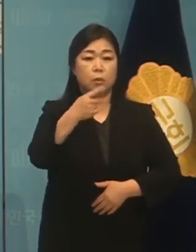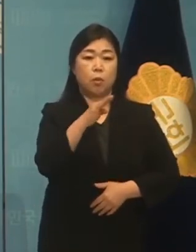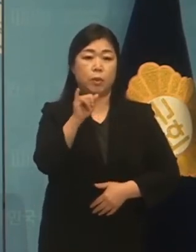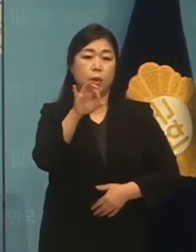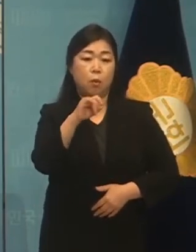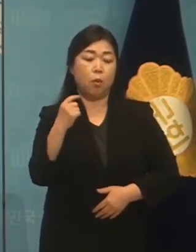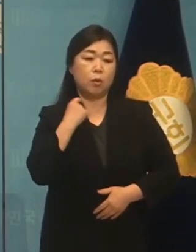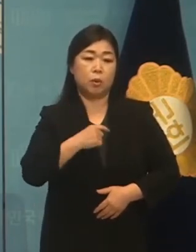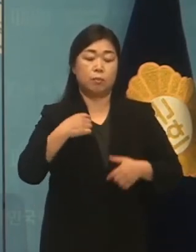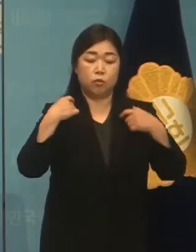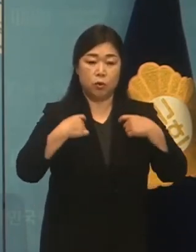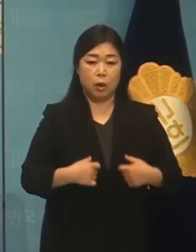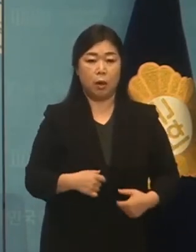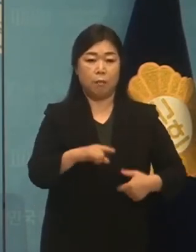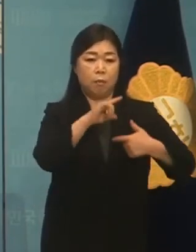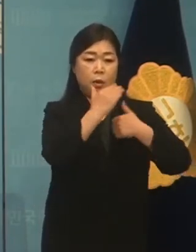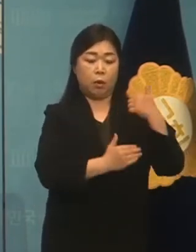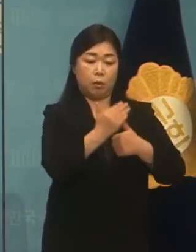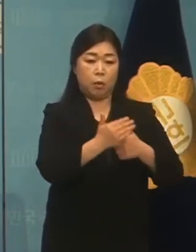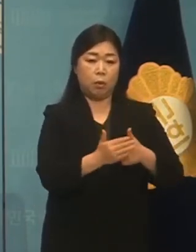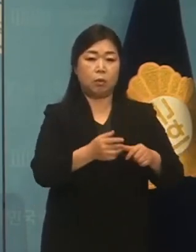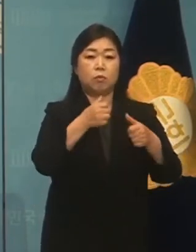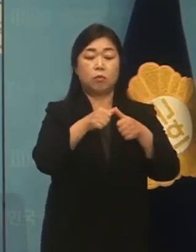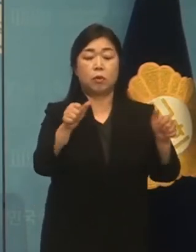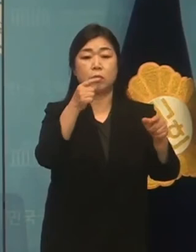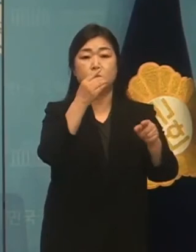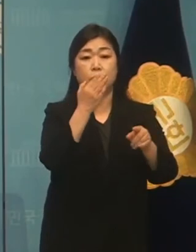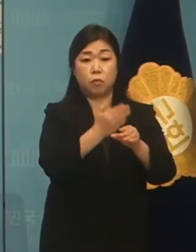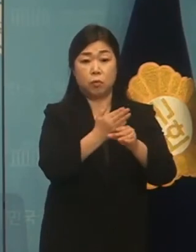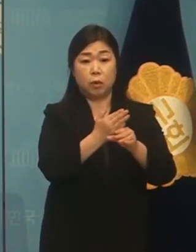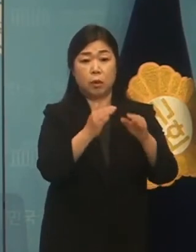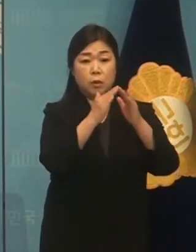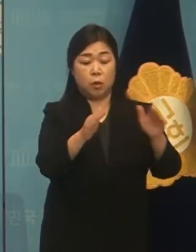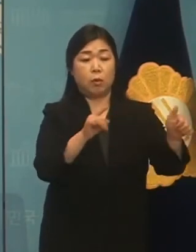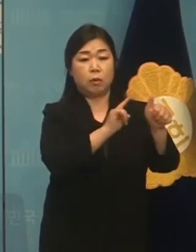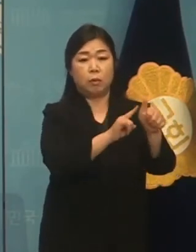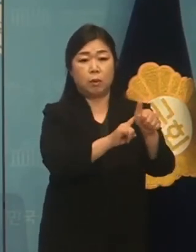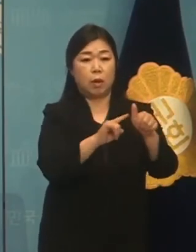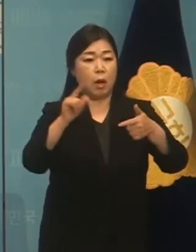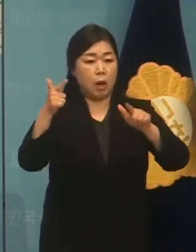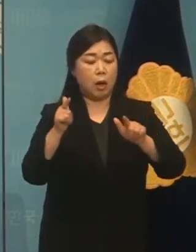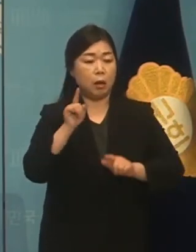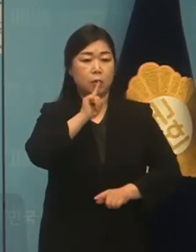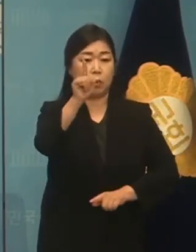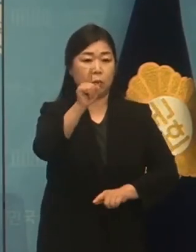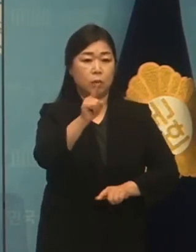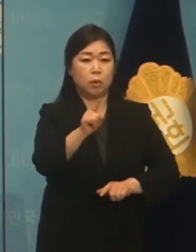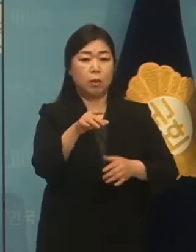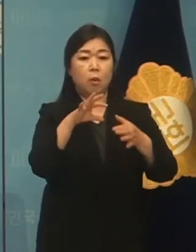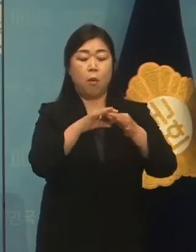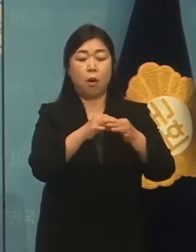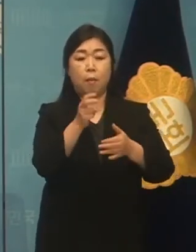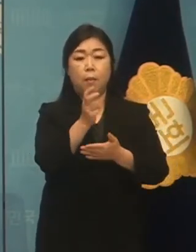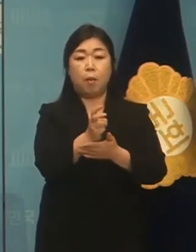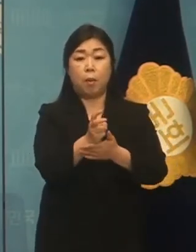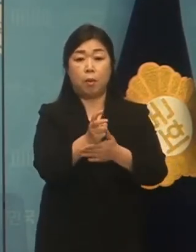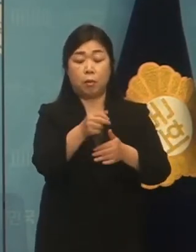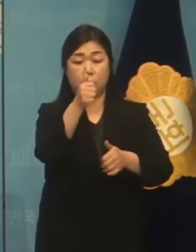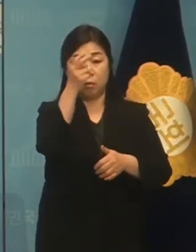신부의 명예를 훈손한 혐의로 재판 중인 전두환 씨가 신청한 홍수실 관할 법원 이전에 기각했습니다.